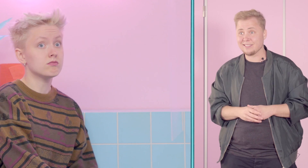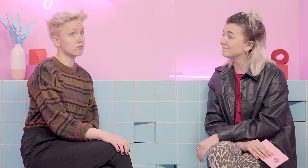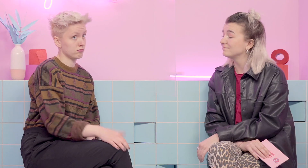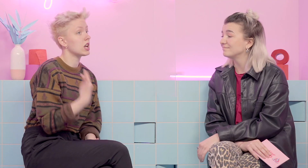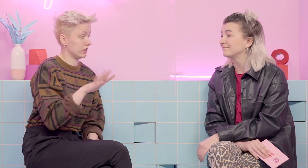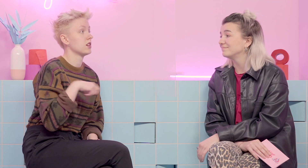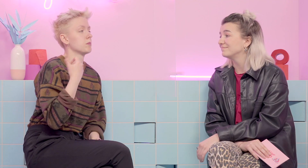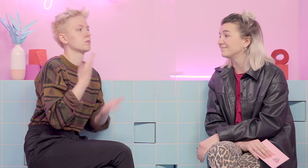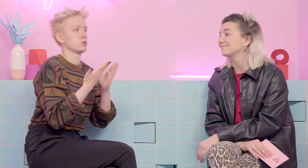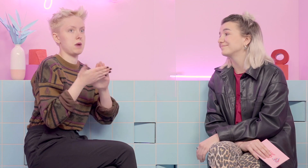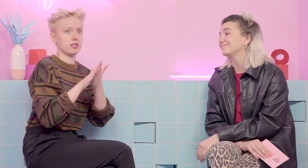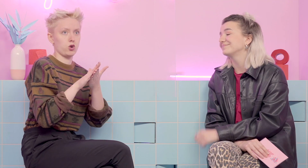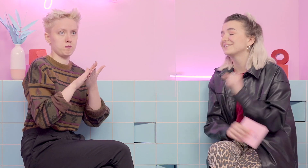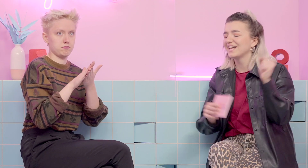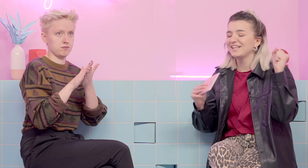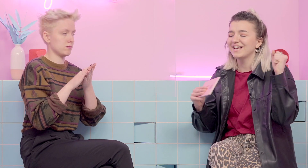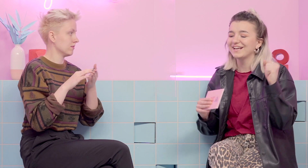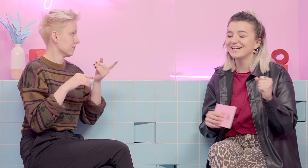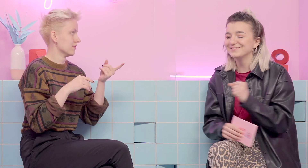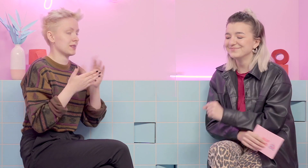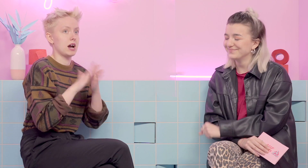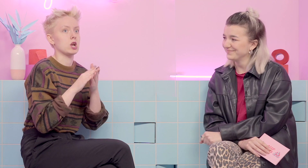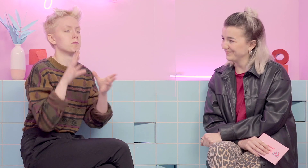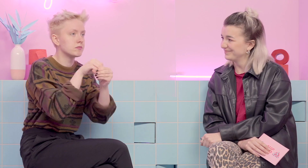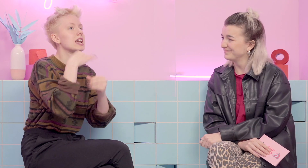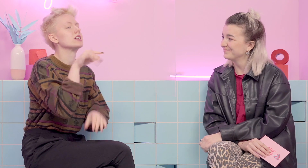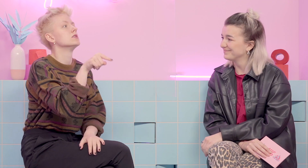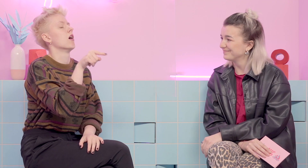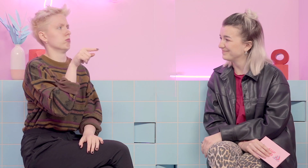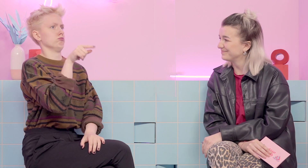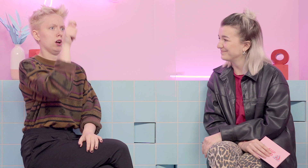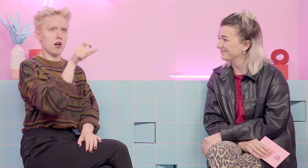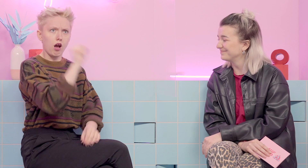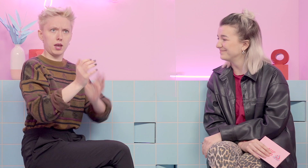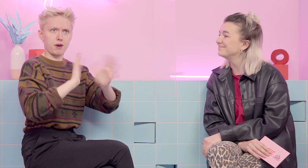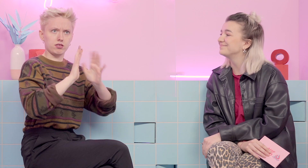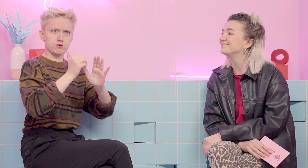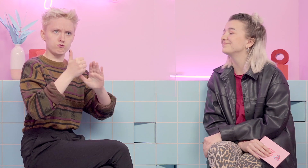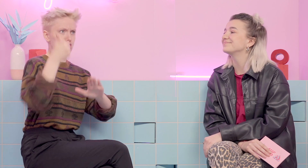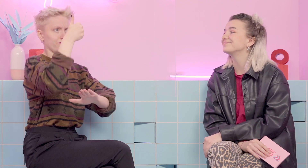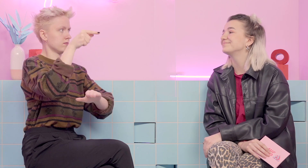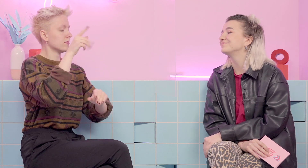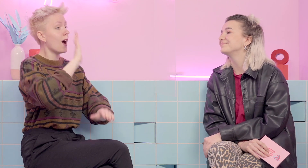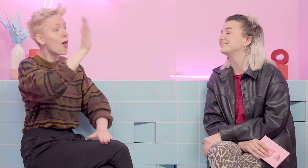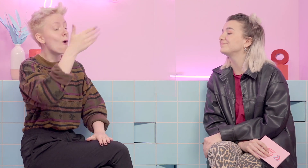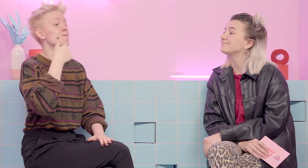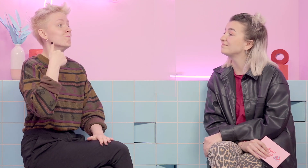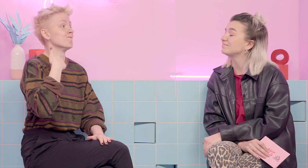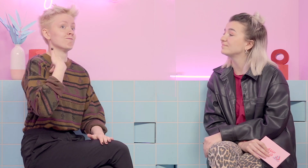Ja, das habe ich auch erlebt, sowas ähnliches. Also im Praktikum, da war dann auf einmal eine Person, der Chef, der auch